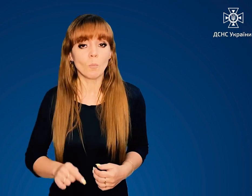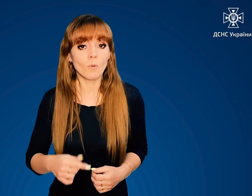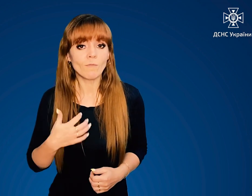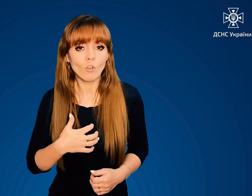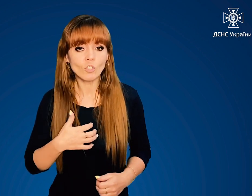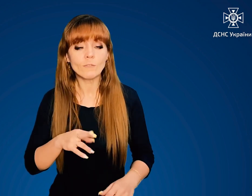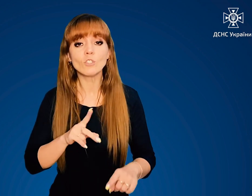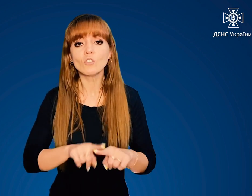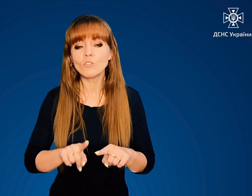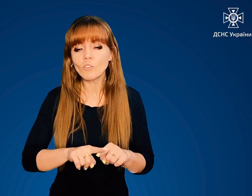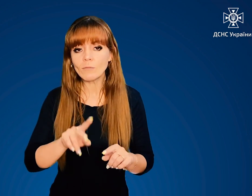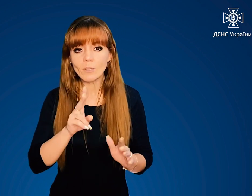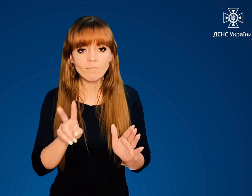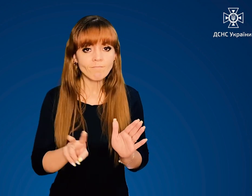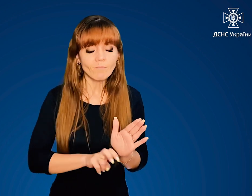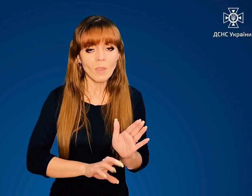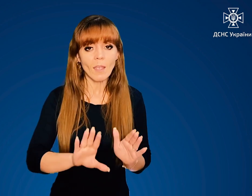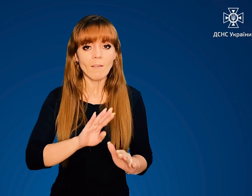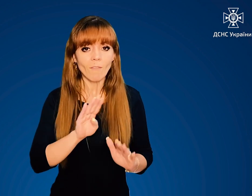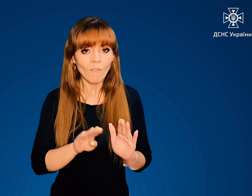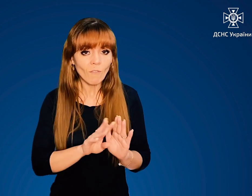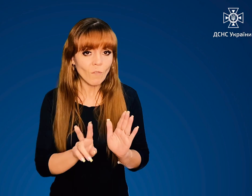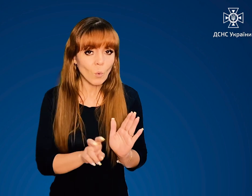важливо якнайшвидше потрапити в укриття.